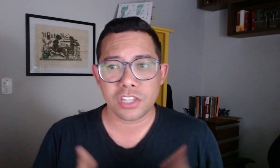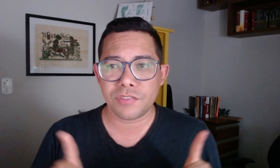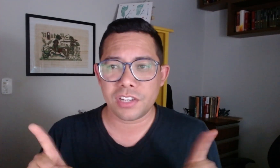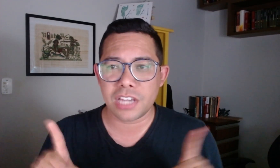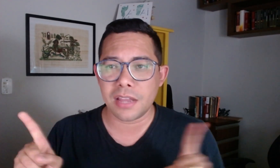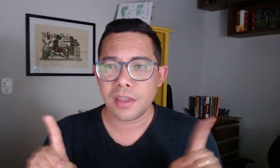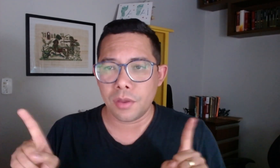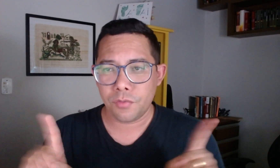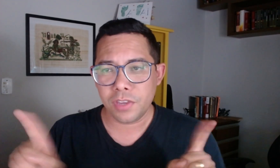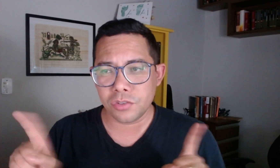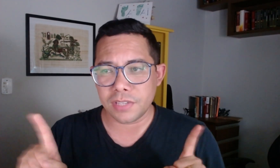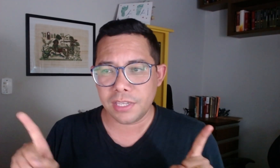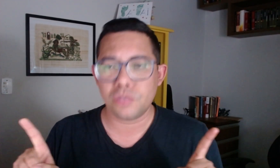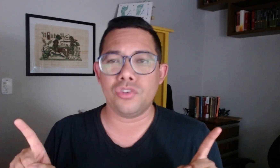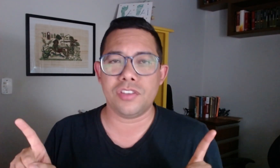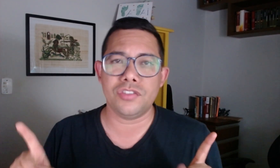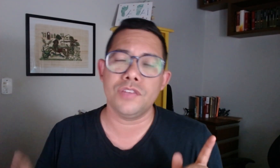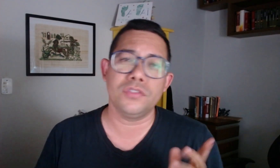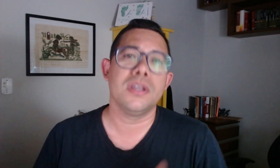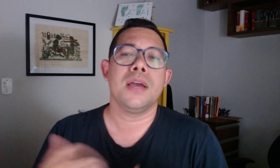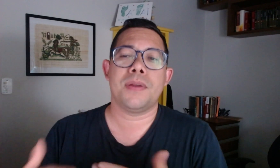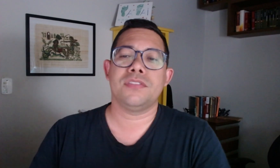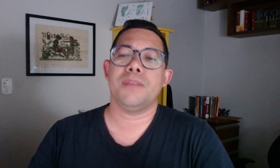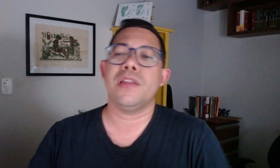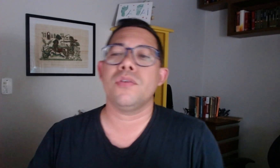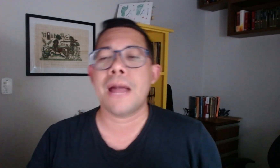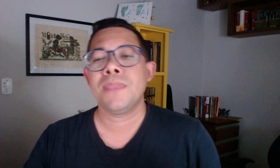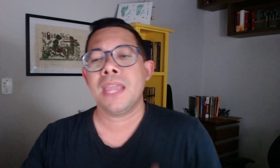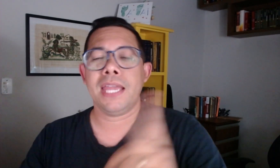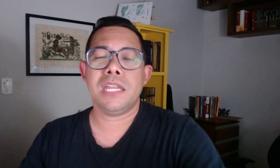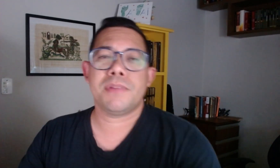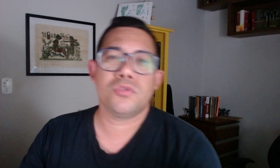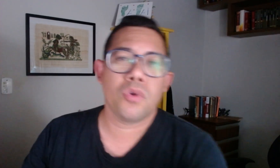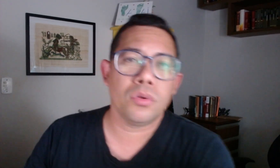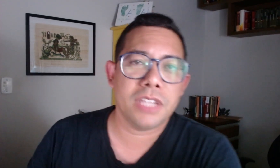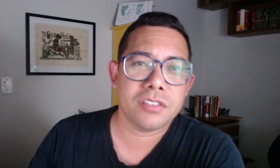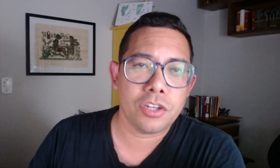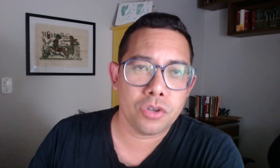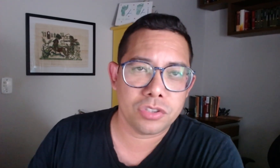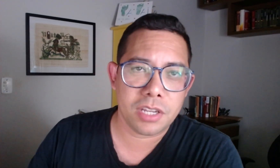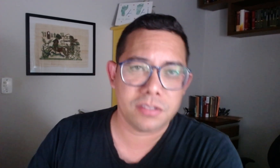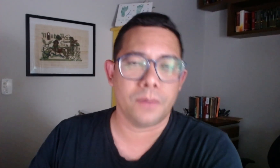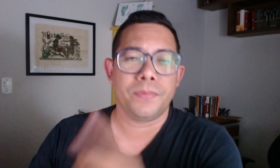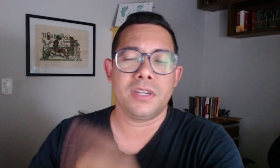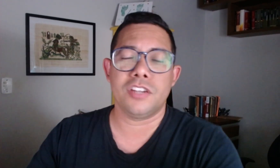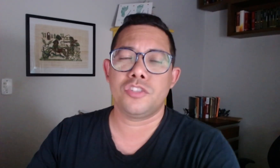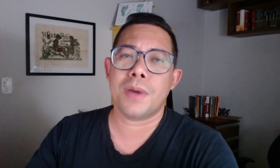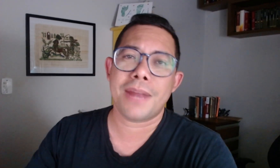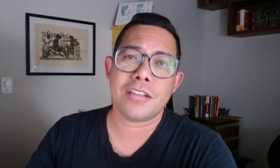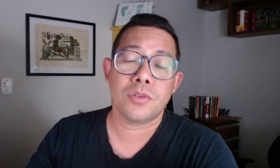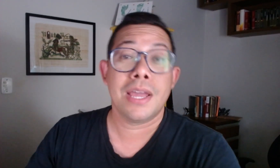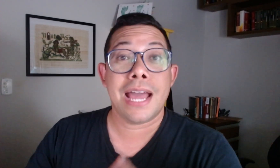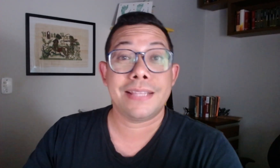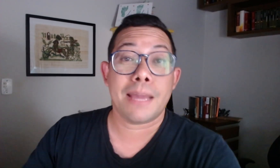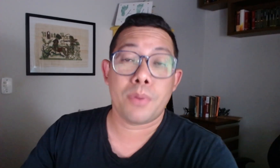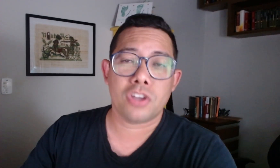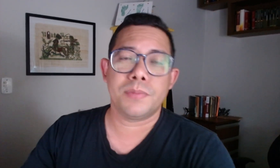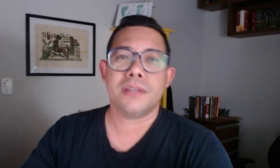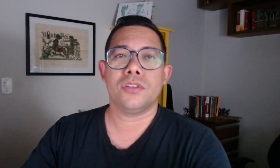a gente vai deixar vídeos aqui sugestivos para você melhorar em Libras no contexto religioso cristão. Grandíssimo abraço, até a próxima. Deus